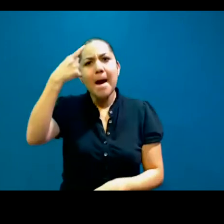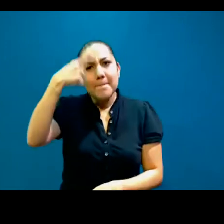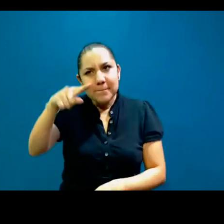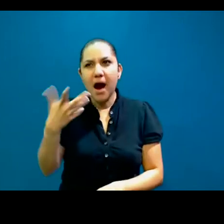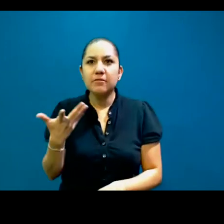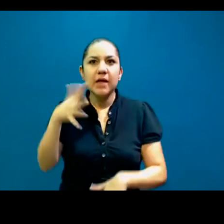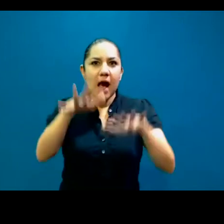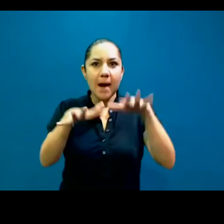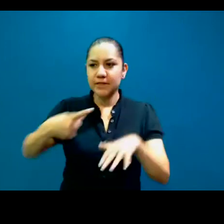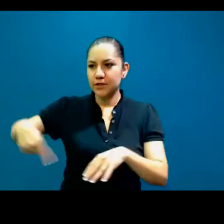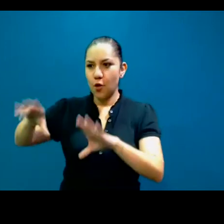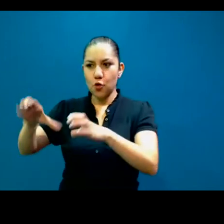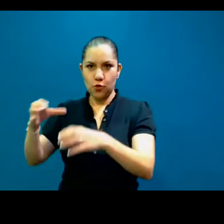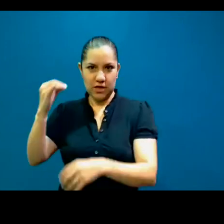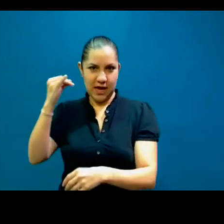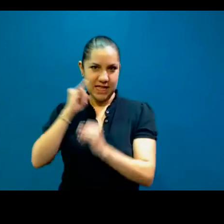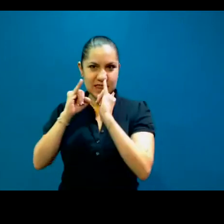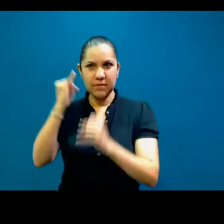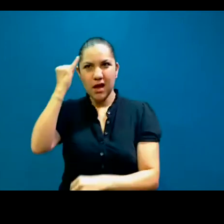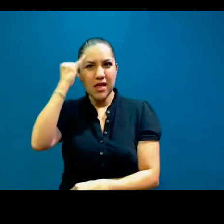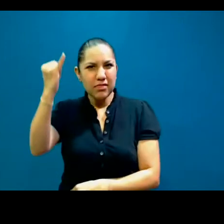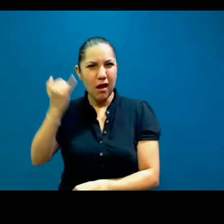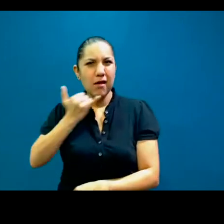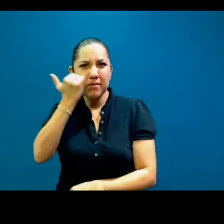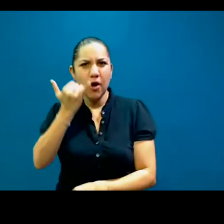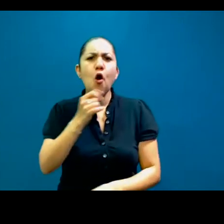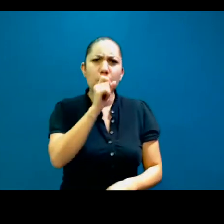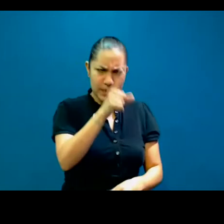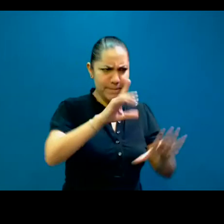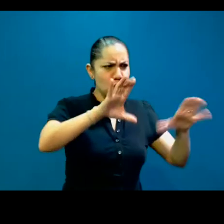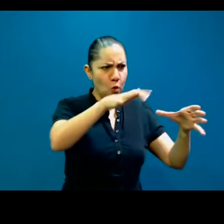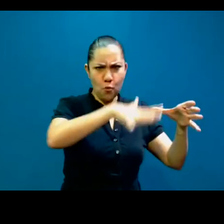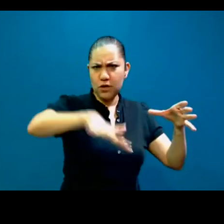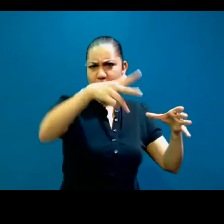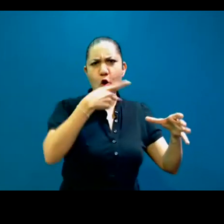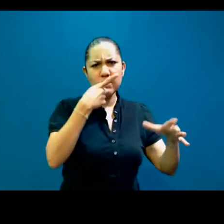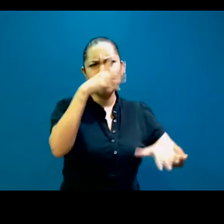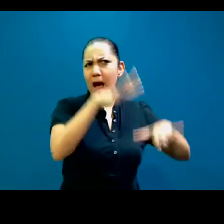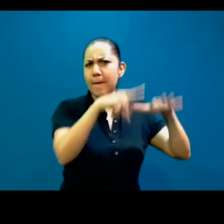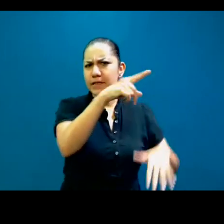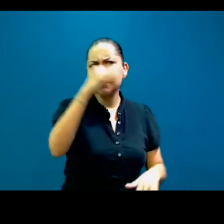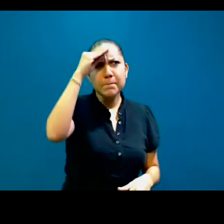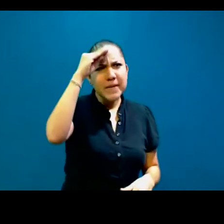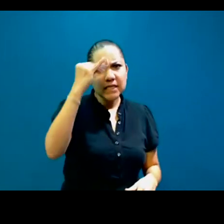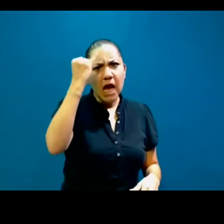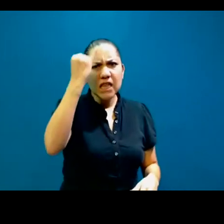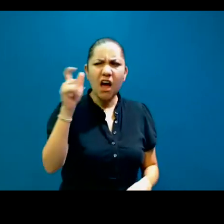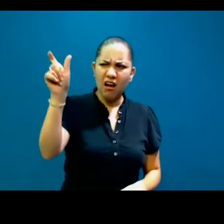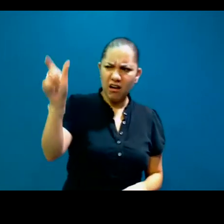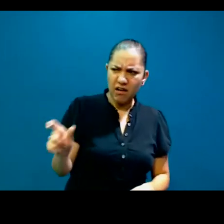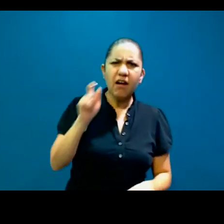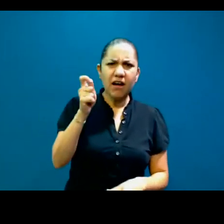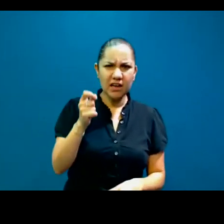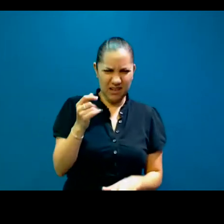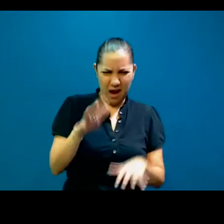tanto dentro de la comunidad de intérpretes, como dentro de la comunidad de nosotros, como dentro de la comunidad oyente en general, estas ideas falsas de lo que somos y no